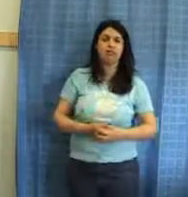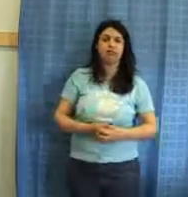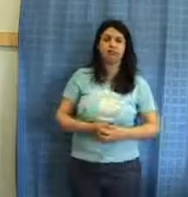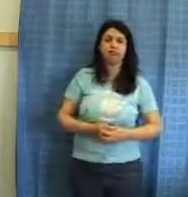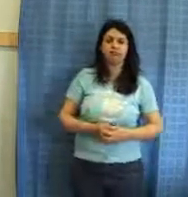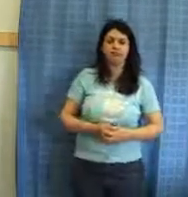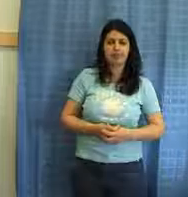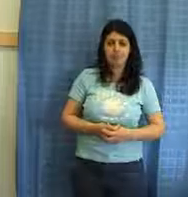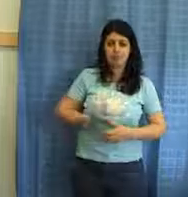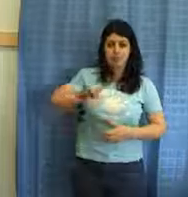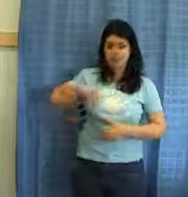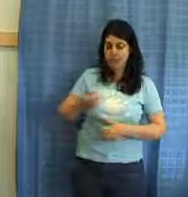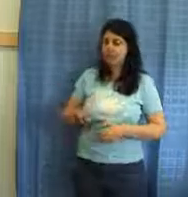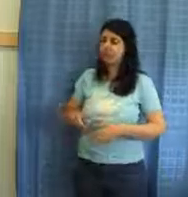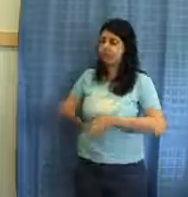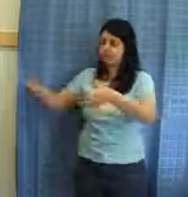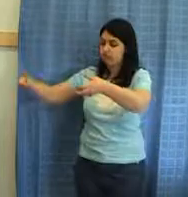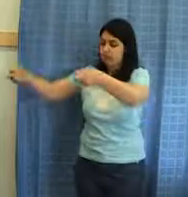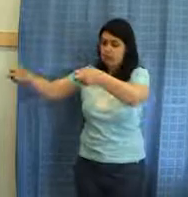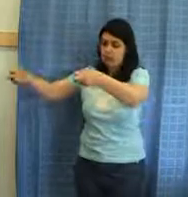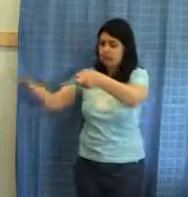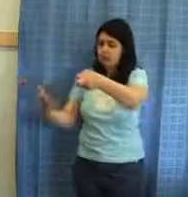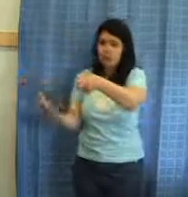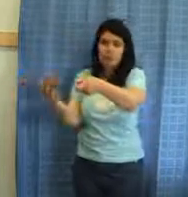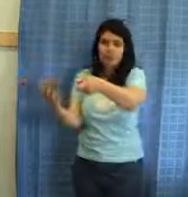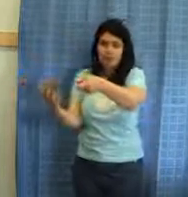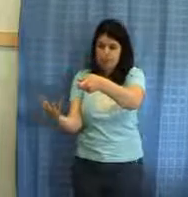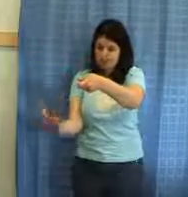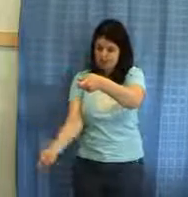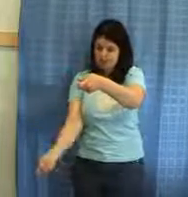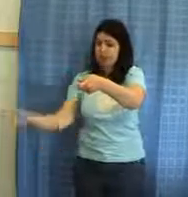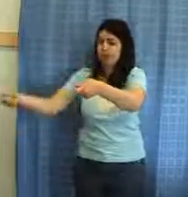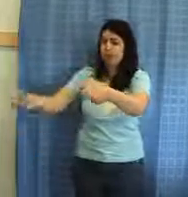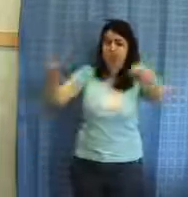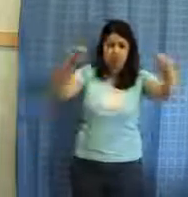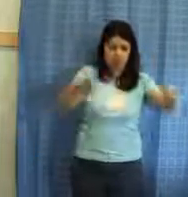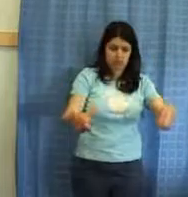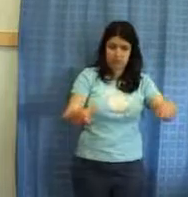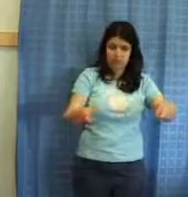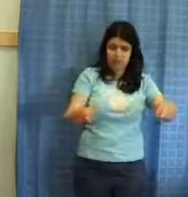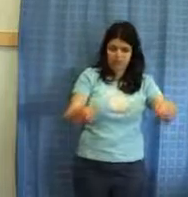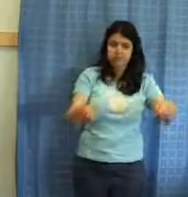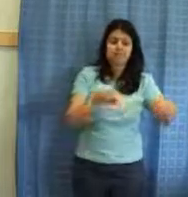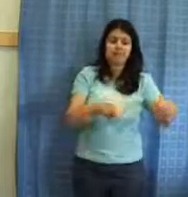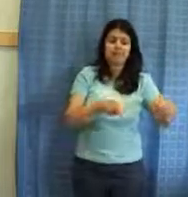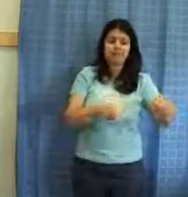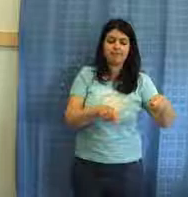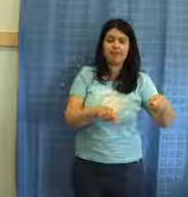Togliare il tegame dal fuoco e lasciare raffreddare le